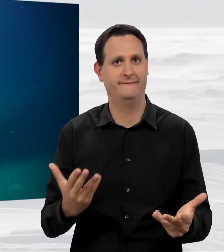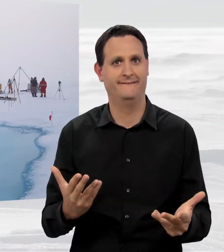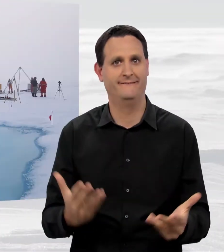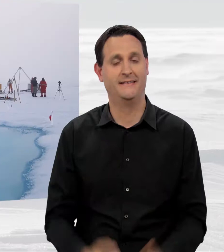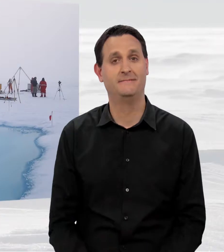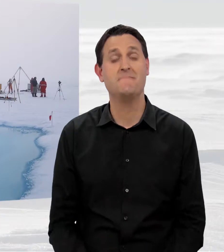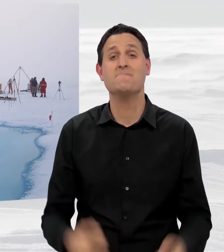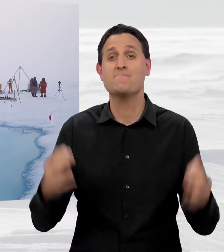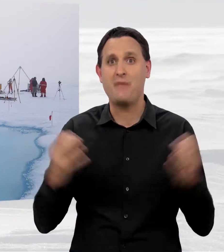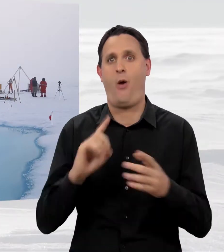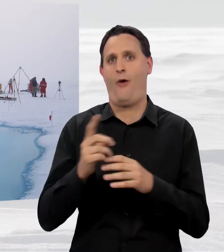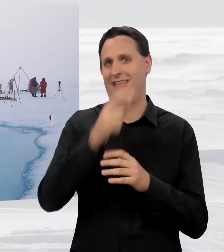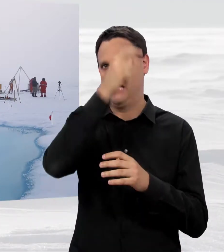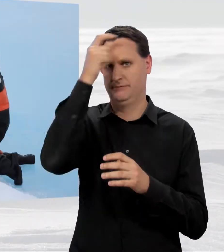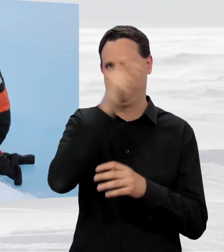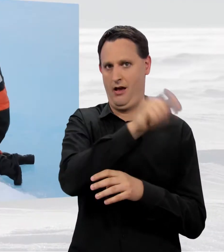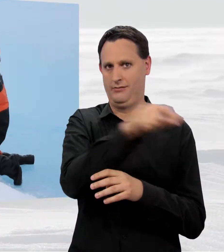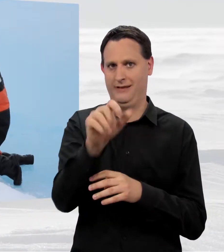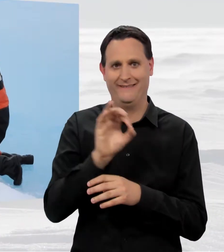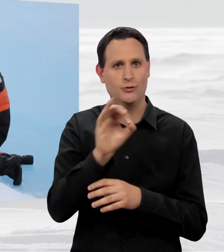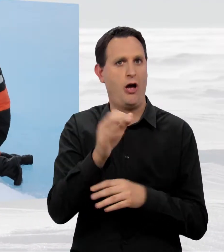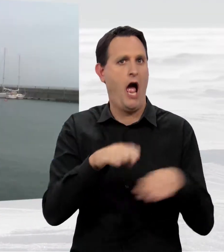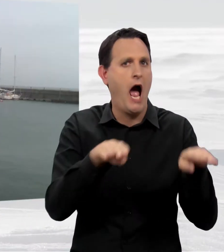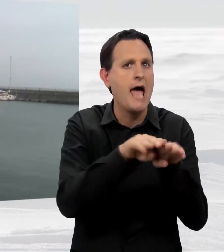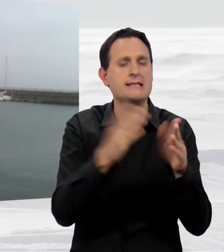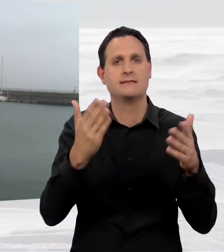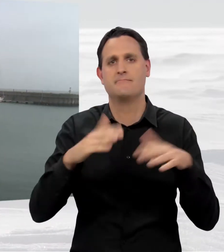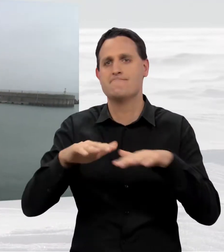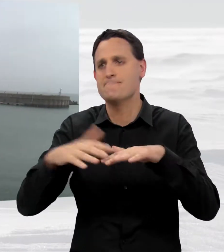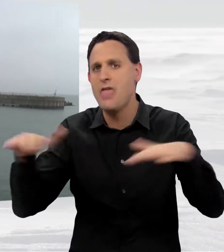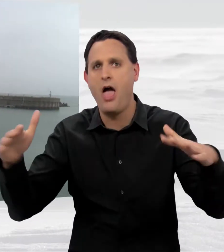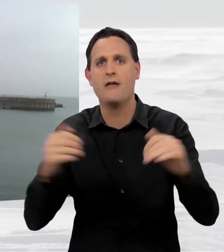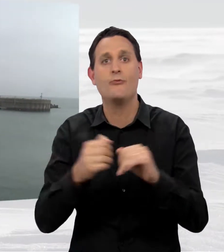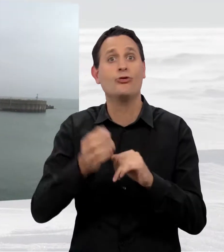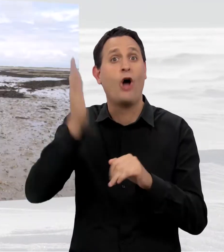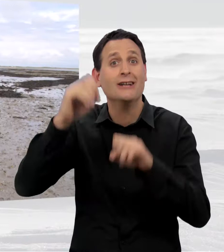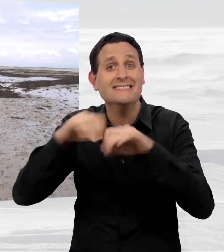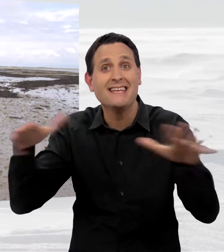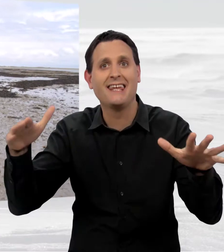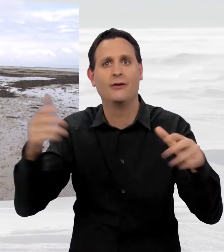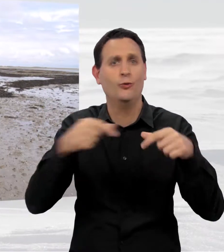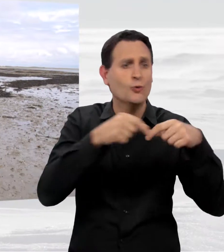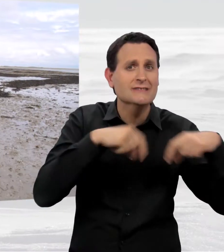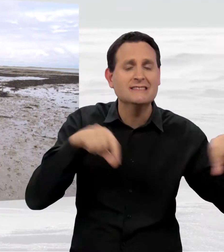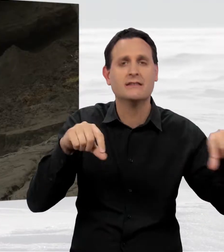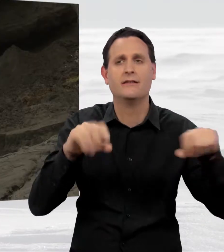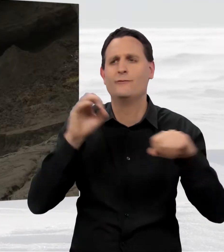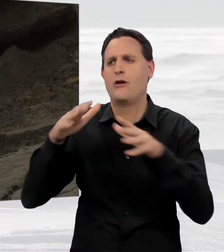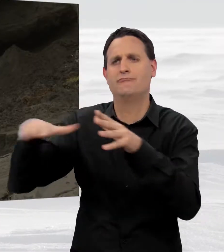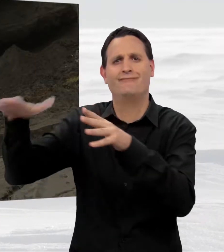Man braucht Spezialisten für Eis und Meer, für Nordsee und Küsten, für gefrorenes